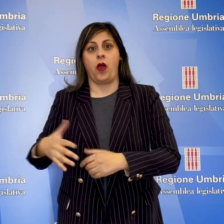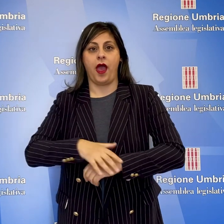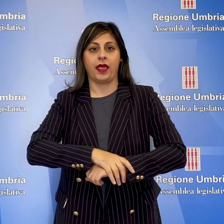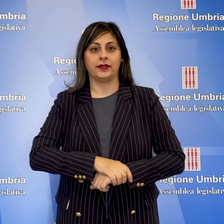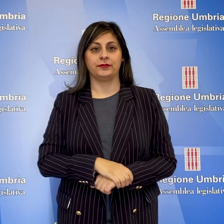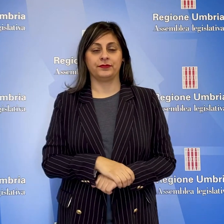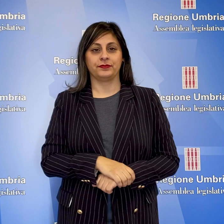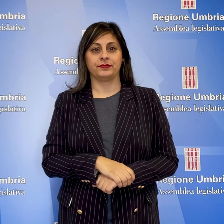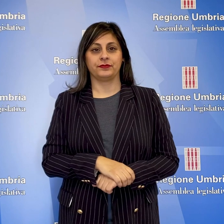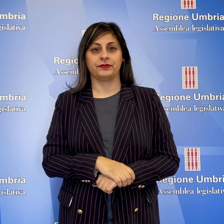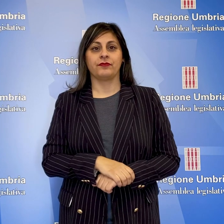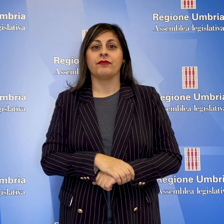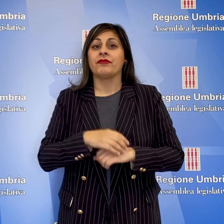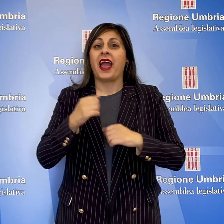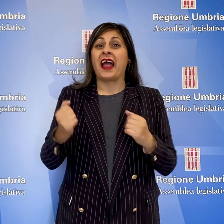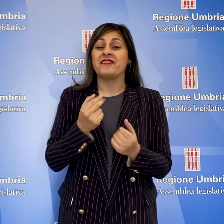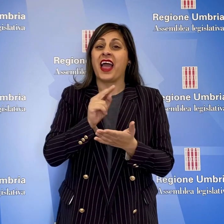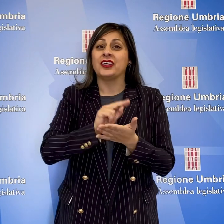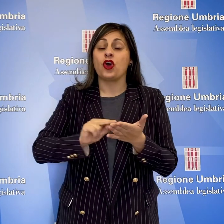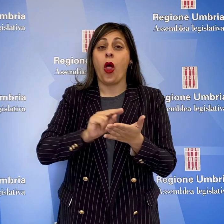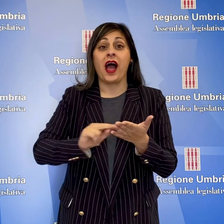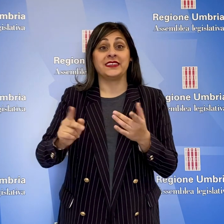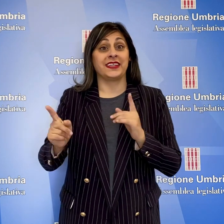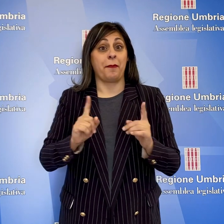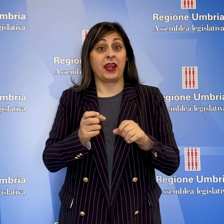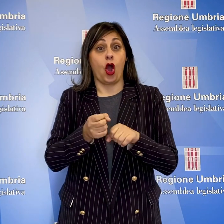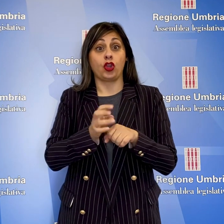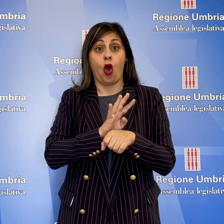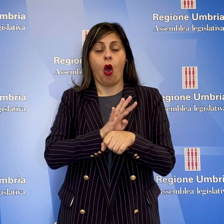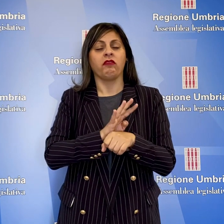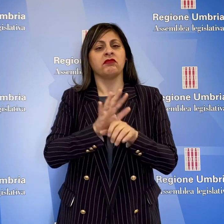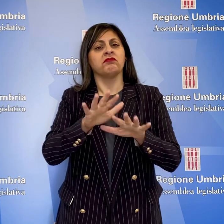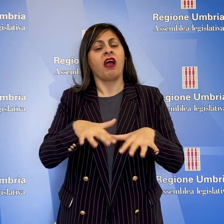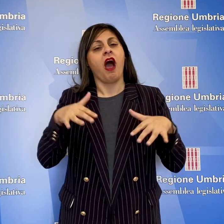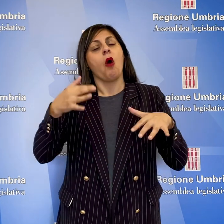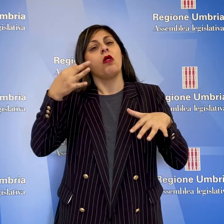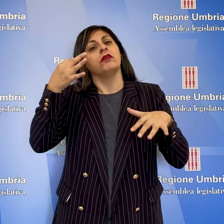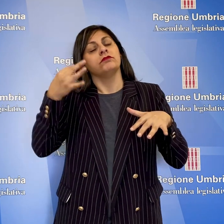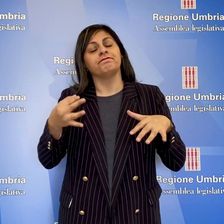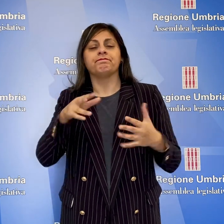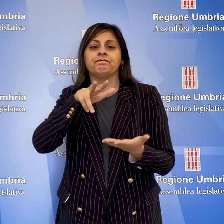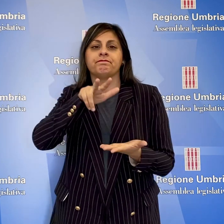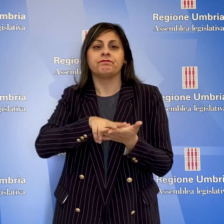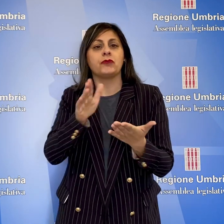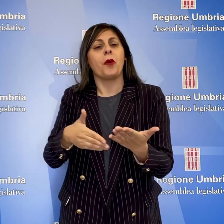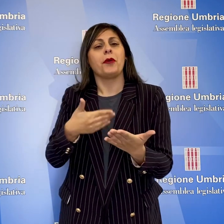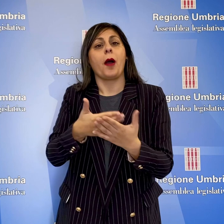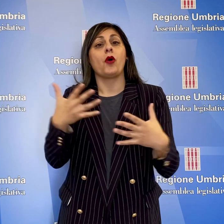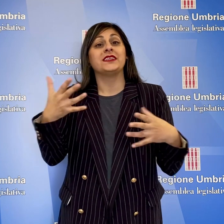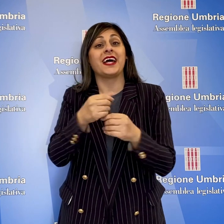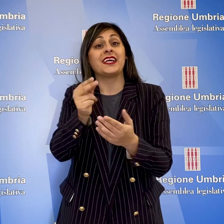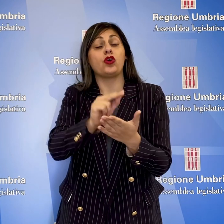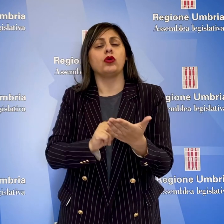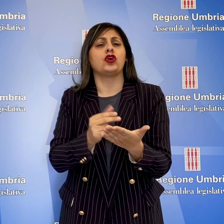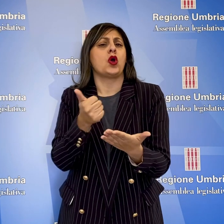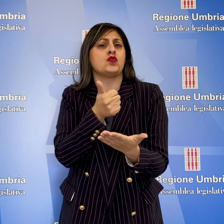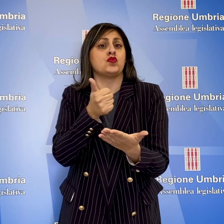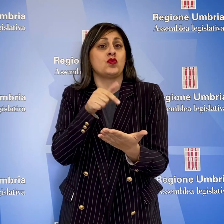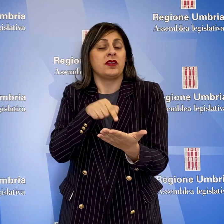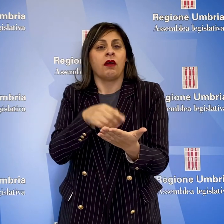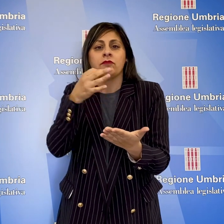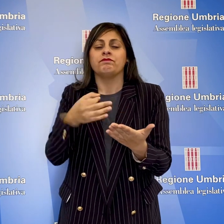attuali. Rispetto all'attività scolastica in tempo di Covid, l'Aula ha approvato una proposta di risoluzione